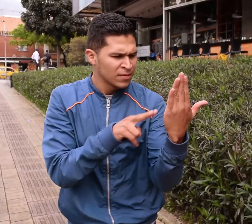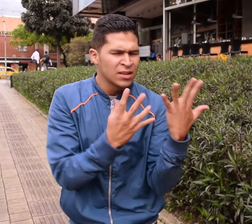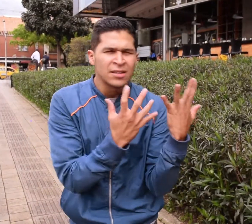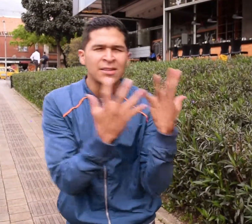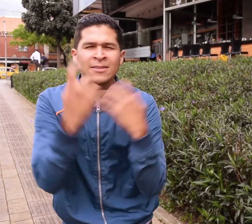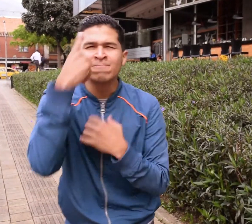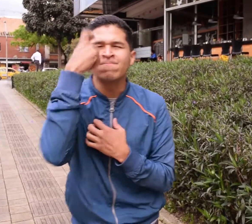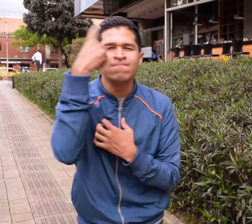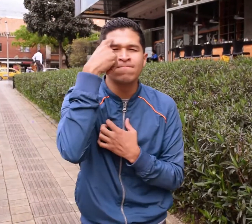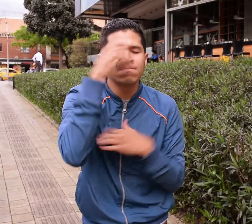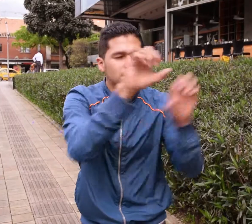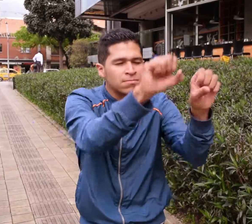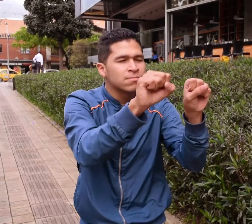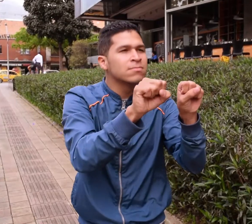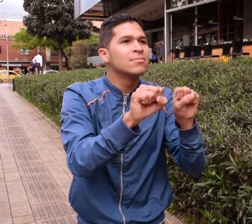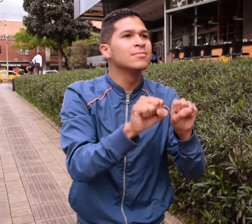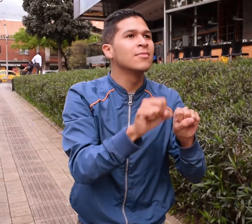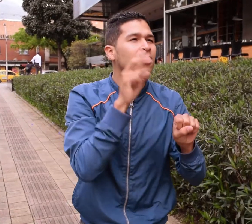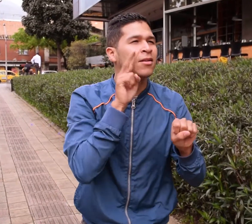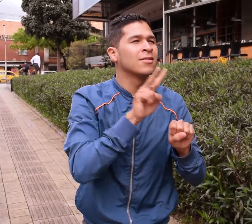Los mapas futuros, los espacios soñados.